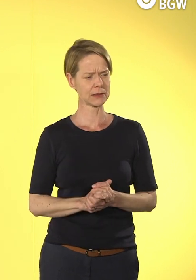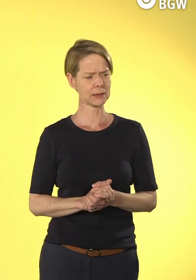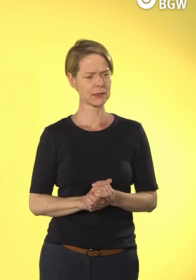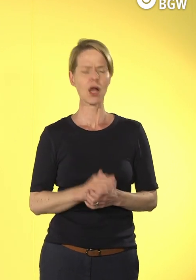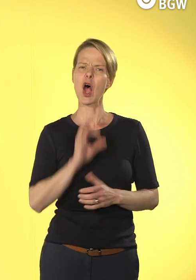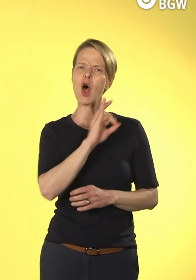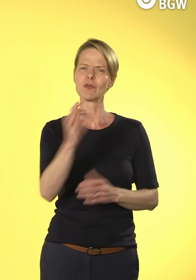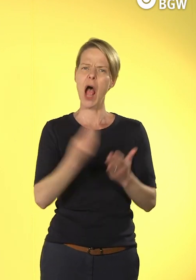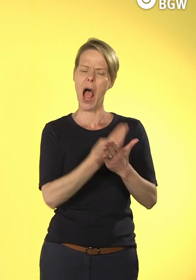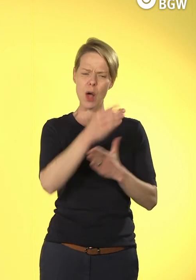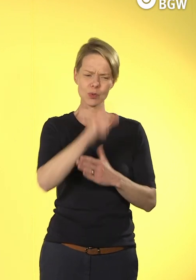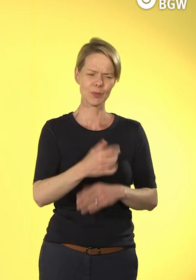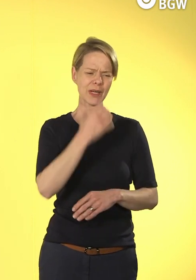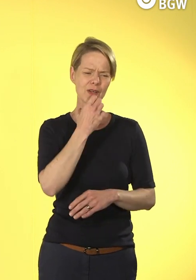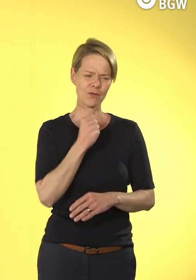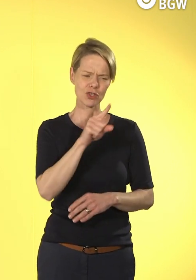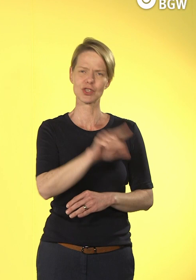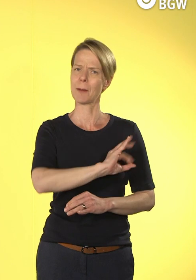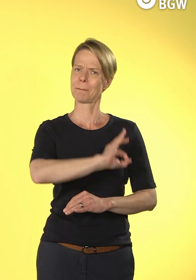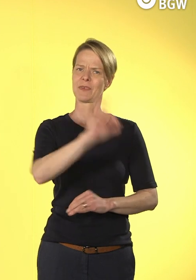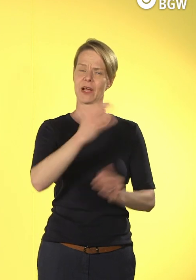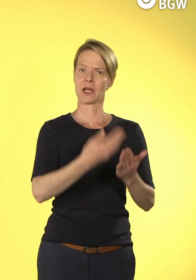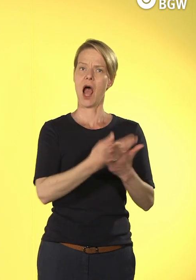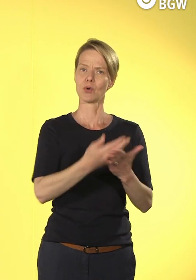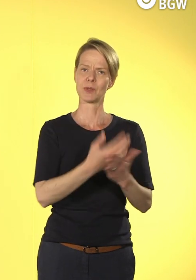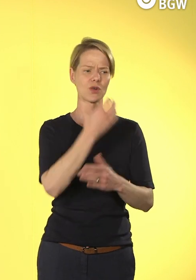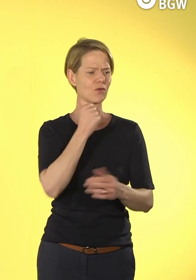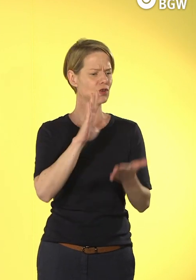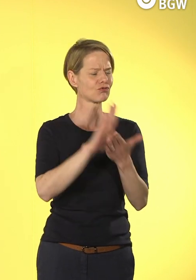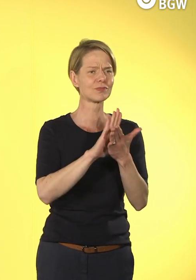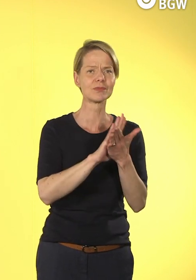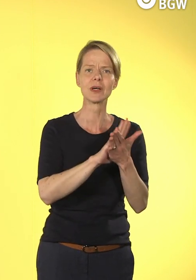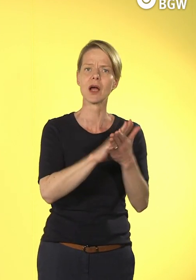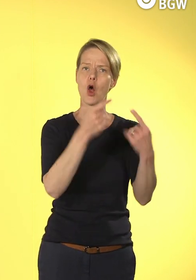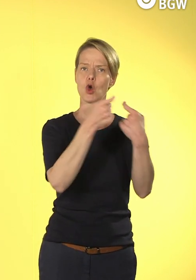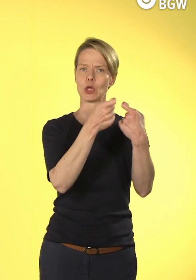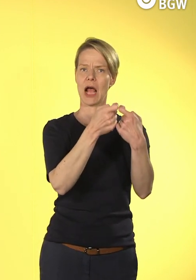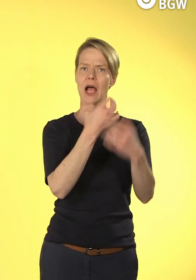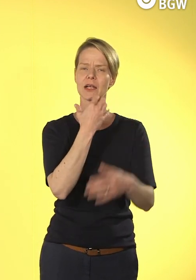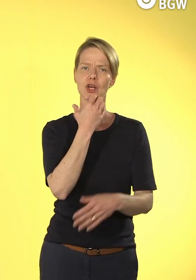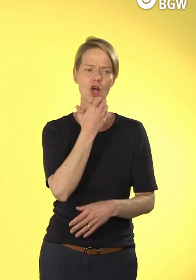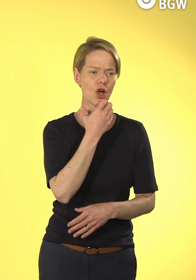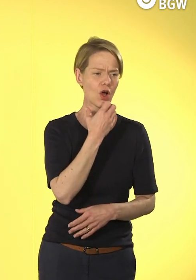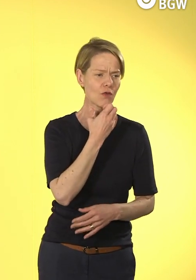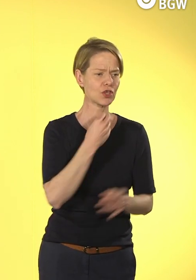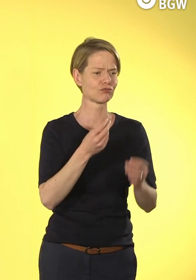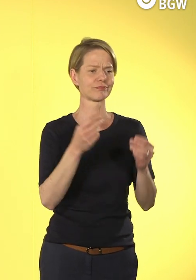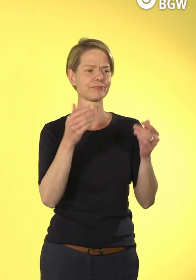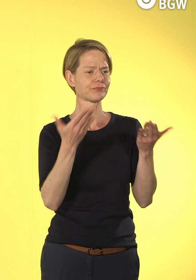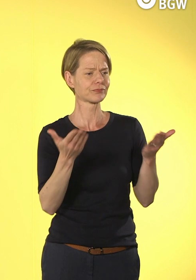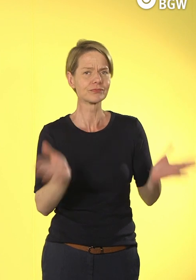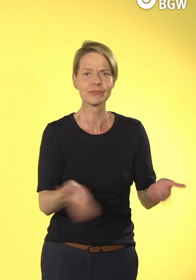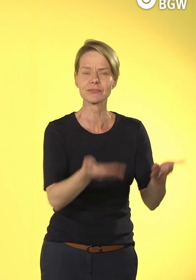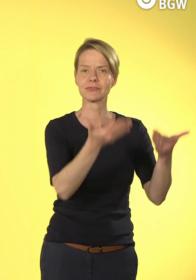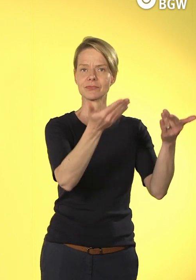Ausbildung. Wir wollen weiterhin in Kontakt bleiben. Wir wollen nicht, dass die jetzt, nur weil